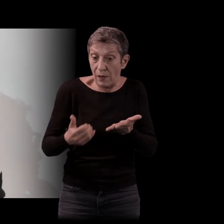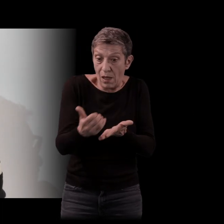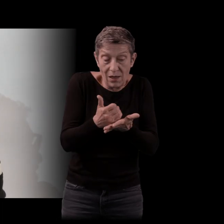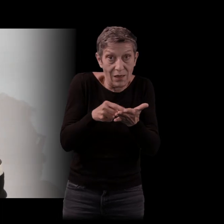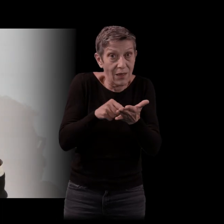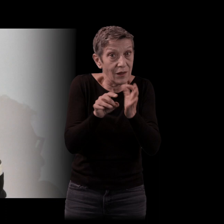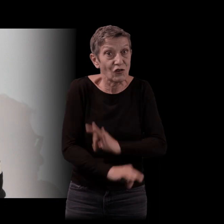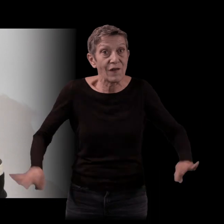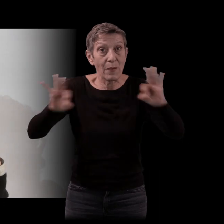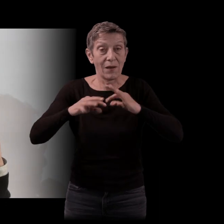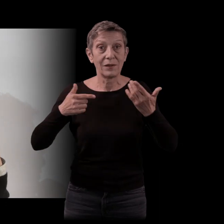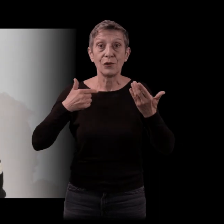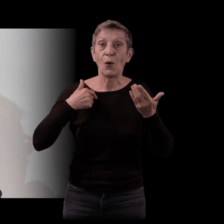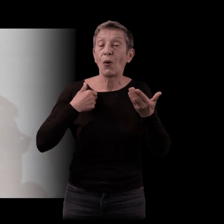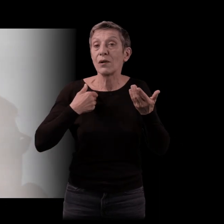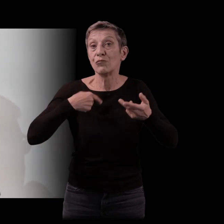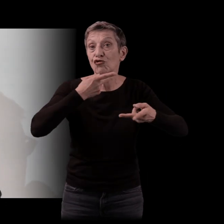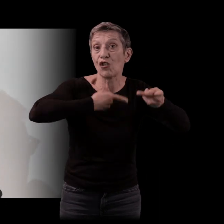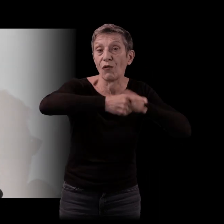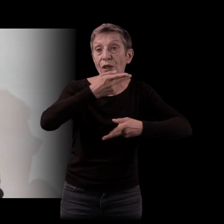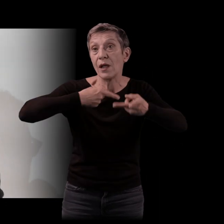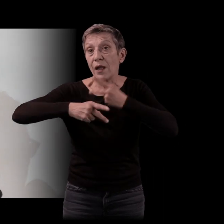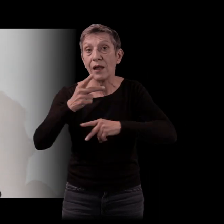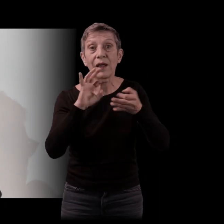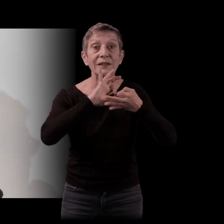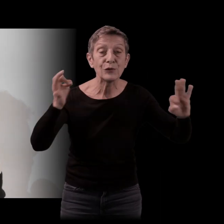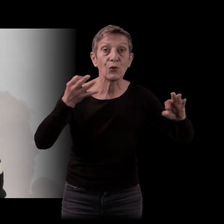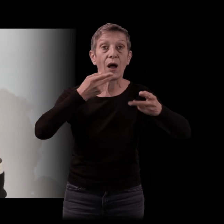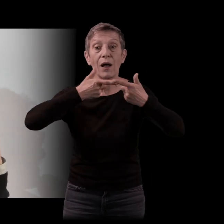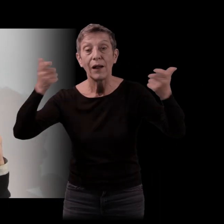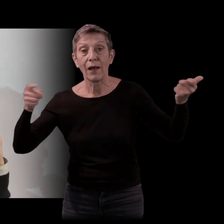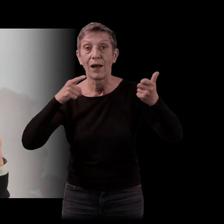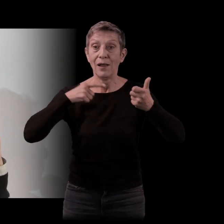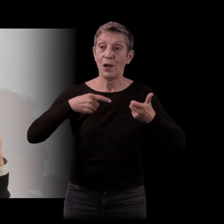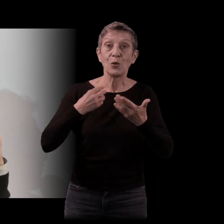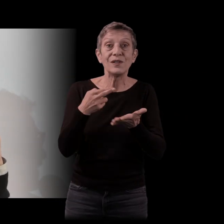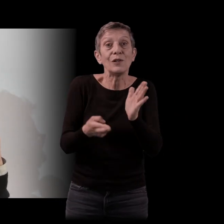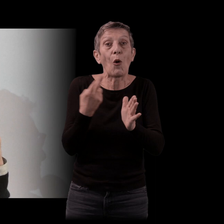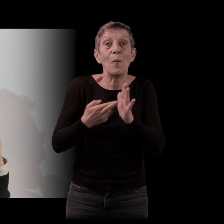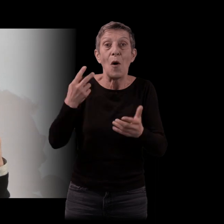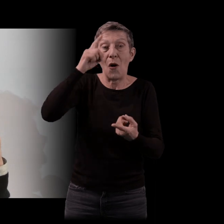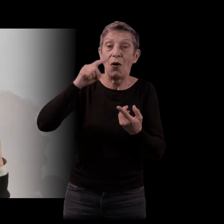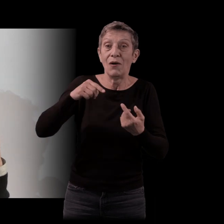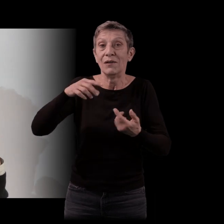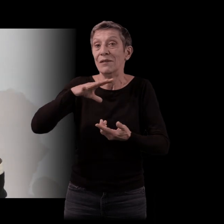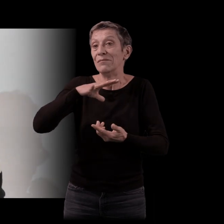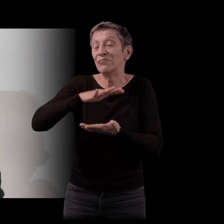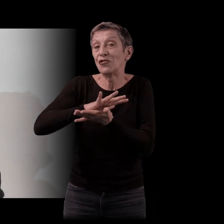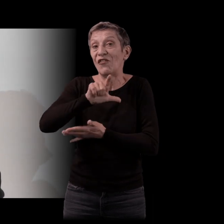envoyé un recueil de nouvelles qui a été retoqué. J'ai écrit ma fameuse purge narcissique, mon roman d'à 25 ans qui a été retoqué